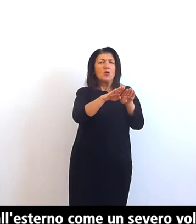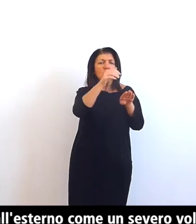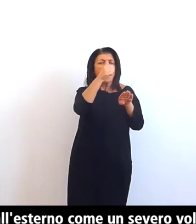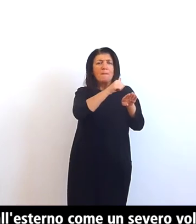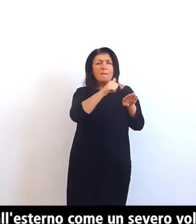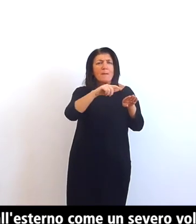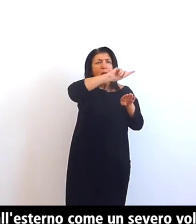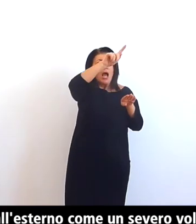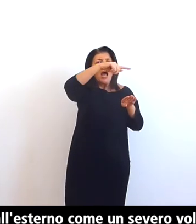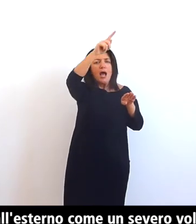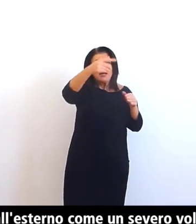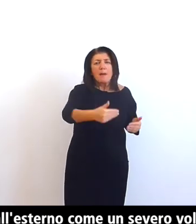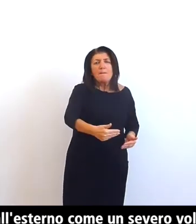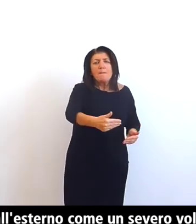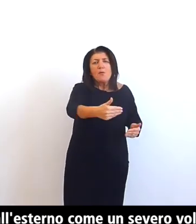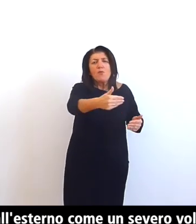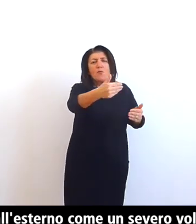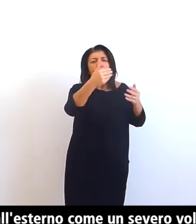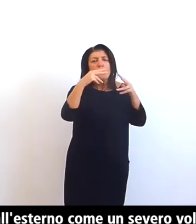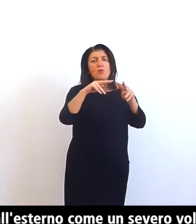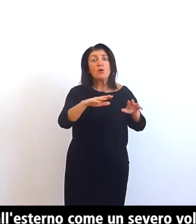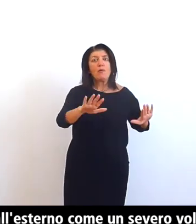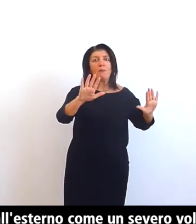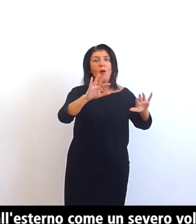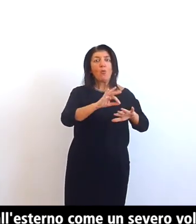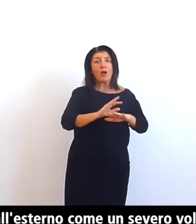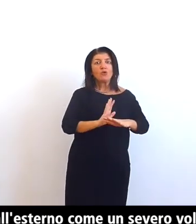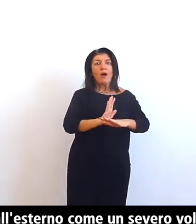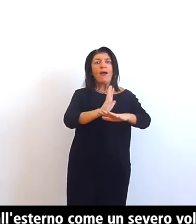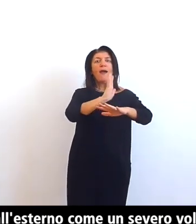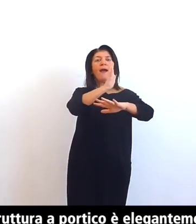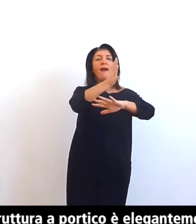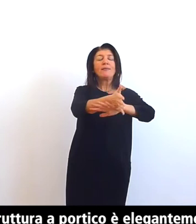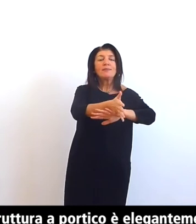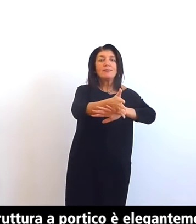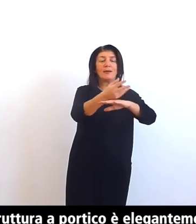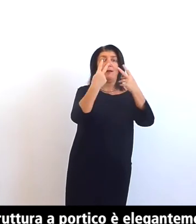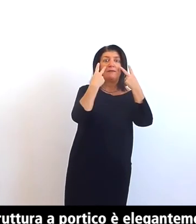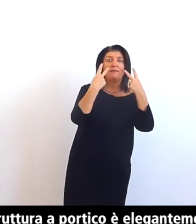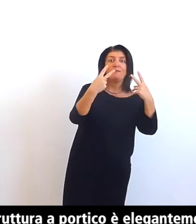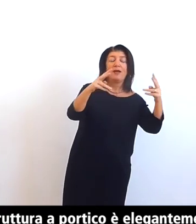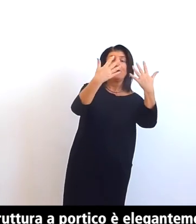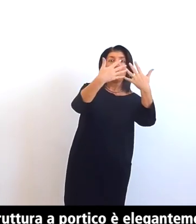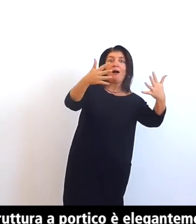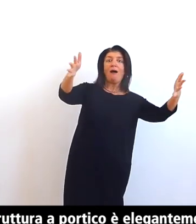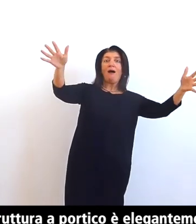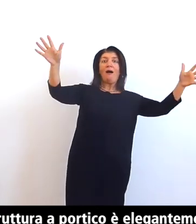all'interno la struttura a portico è elegantemente articolata pilastri fiancheggiati